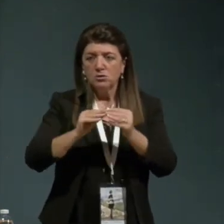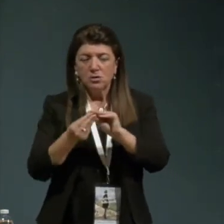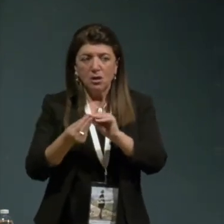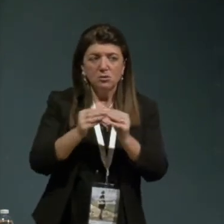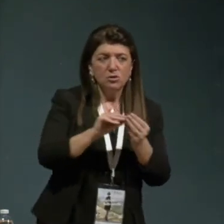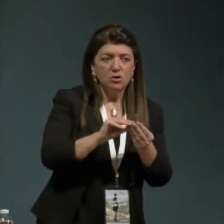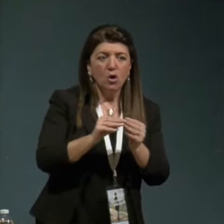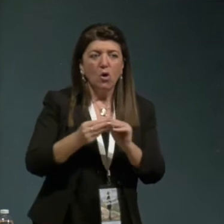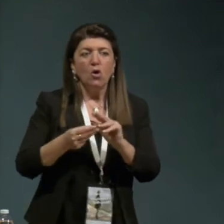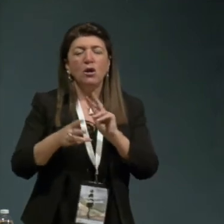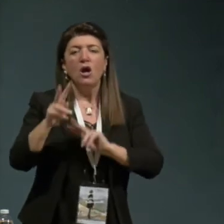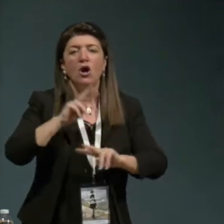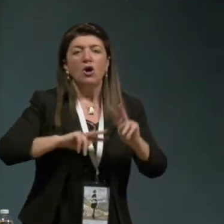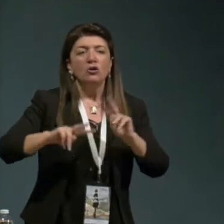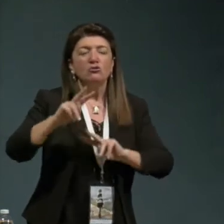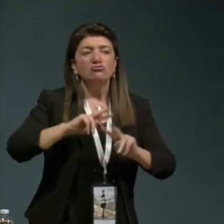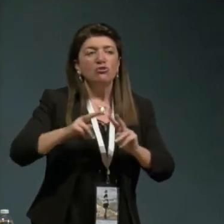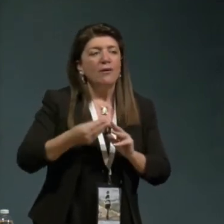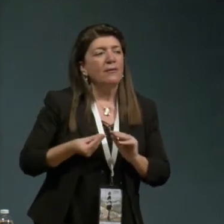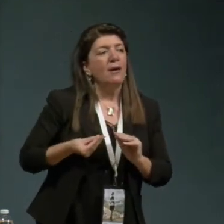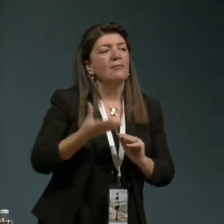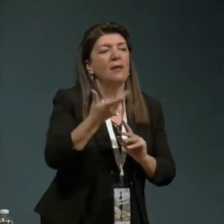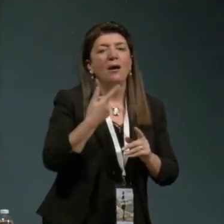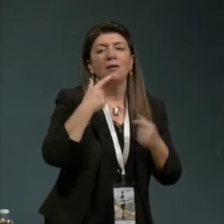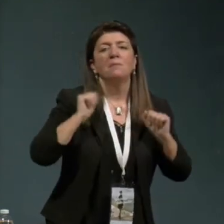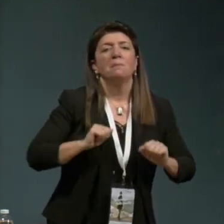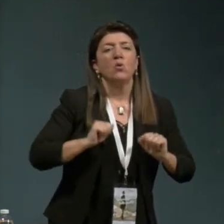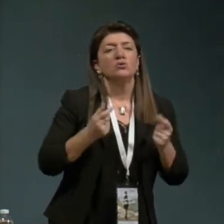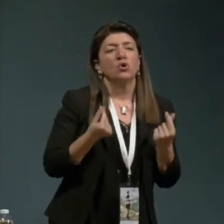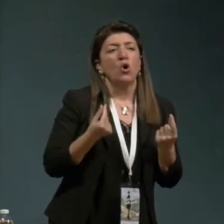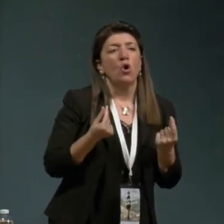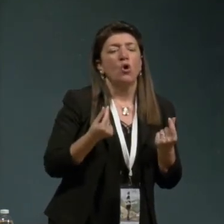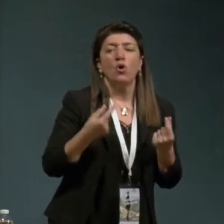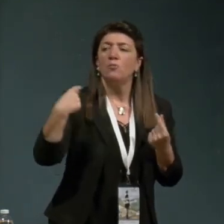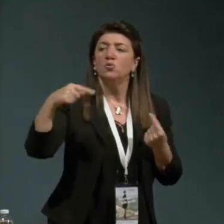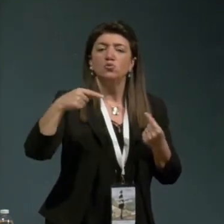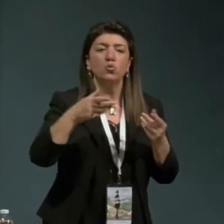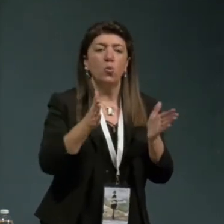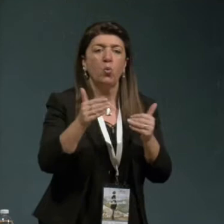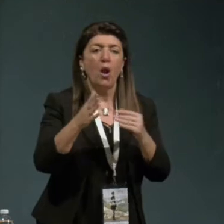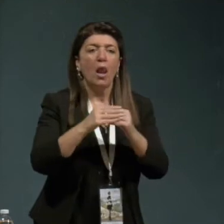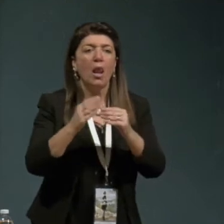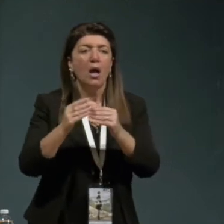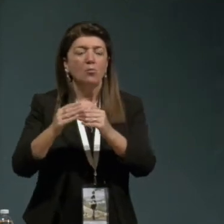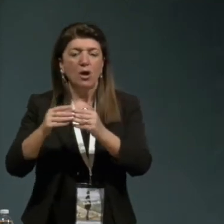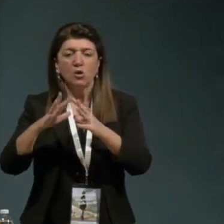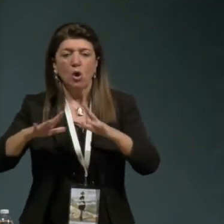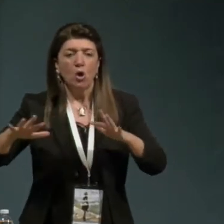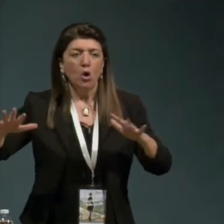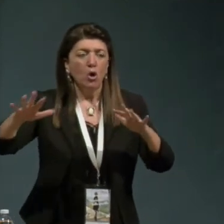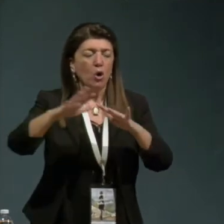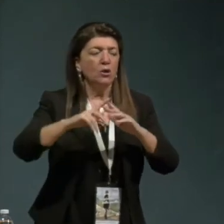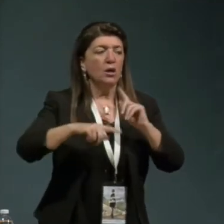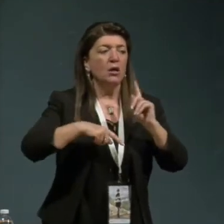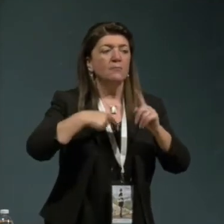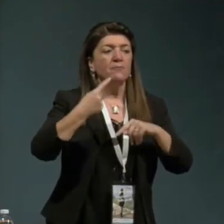possedenti hanno lasciato concessioni economiche alle lavoratori e operaio e la cosa